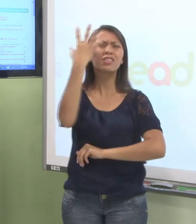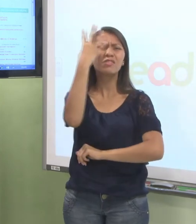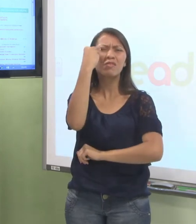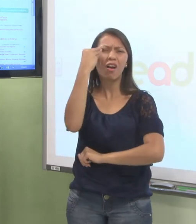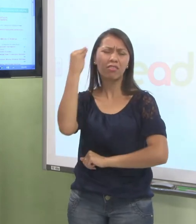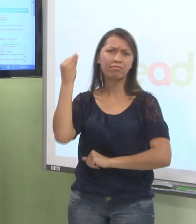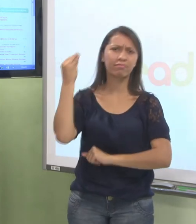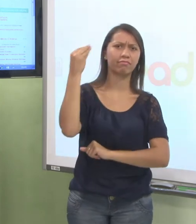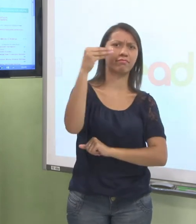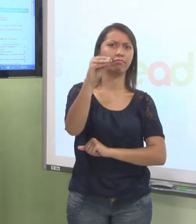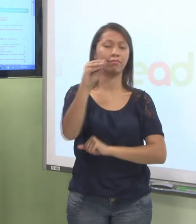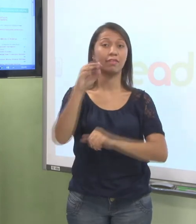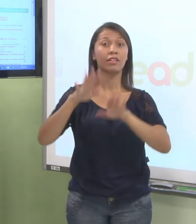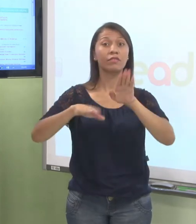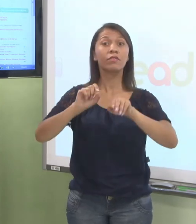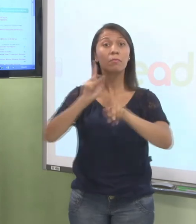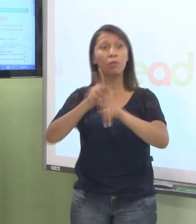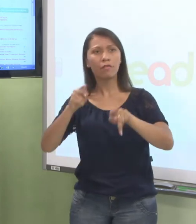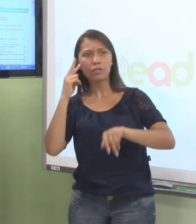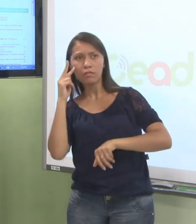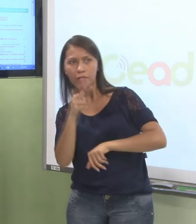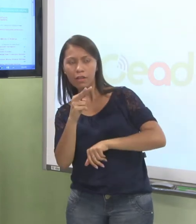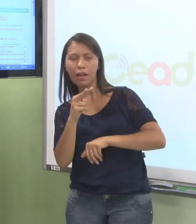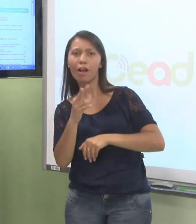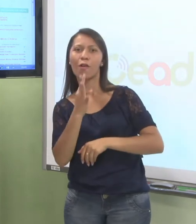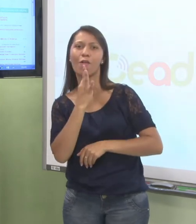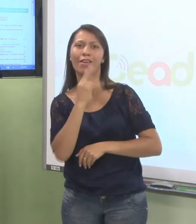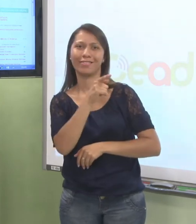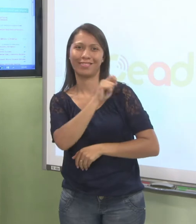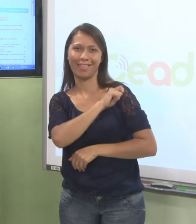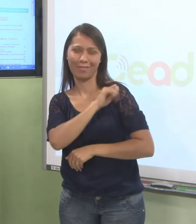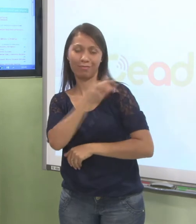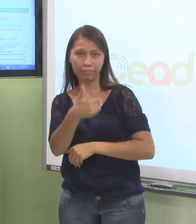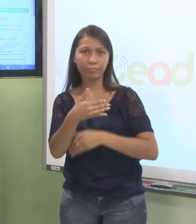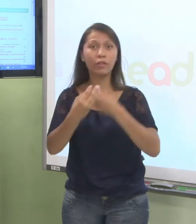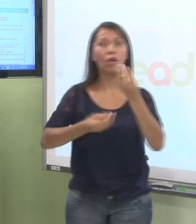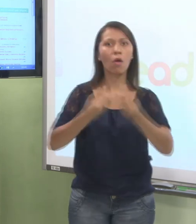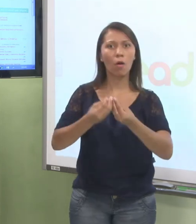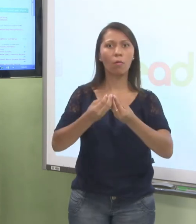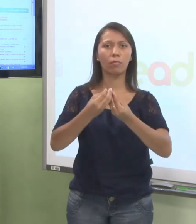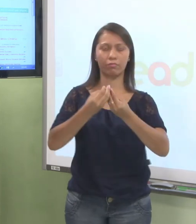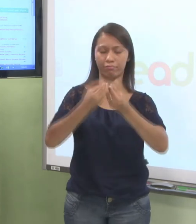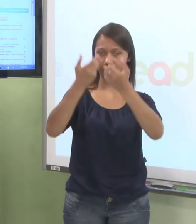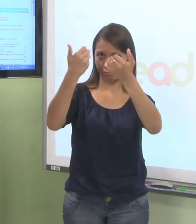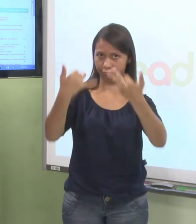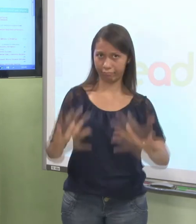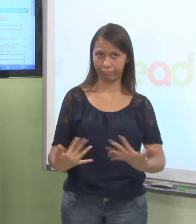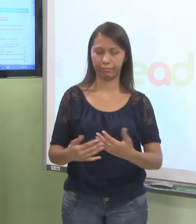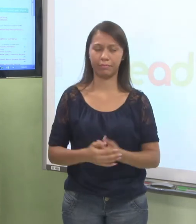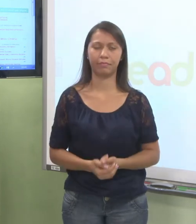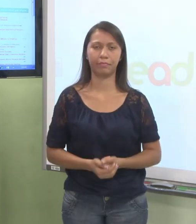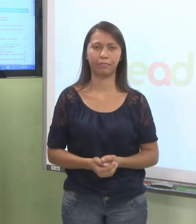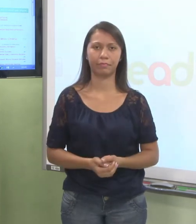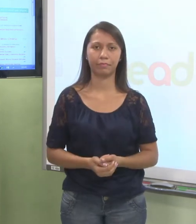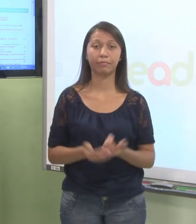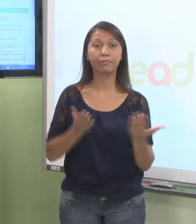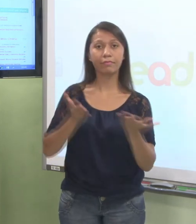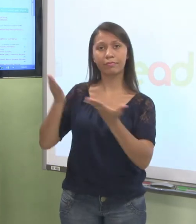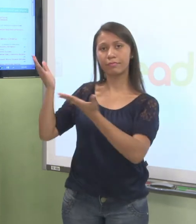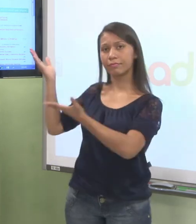os professores identificarem a gente. Então, como é que eu faço para trocar essa foto de usuário? Aqui no canto superior direito, tem